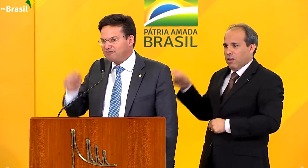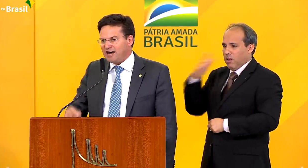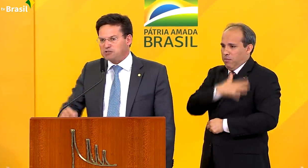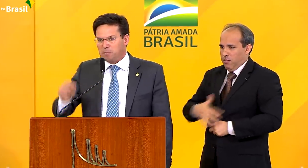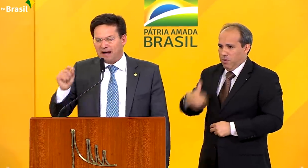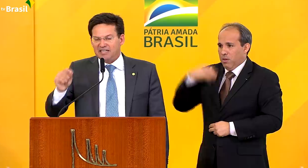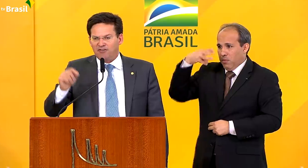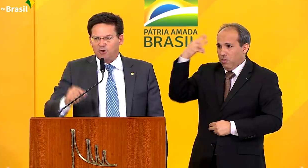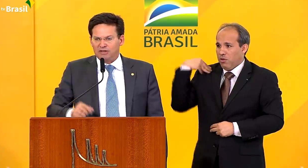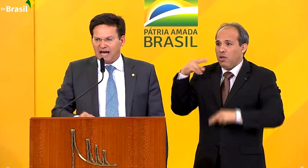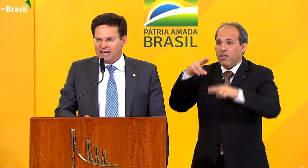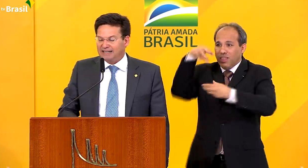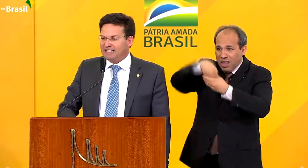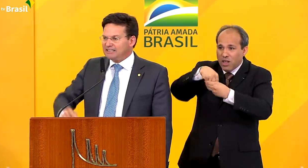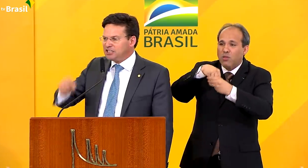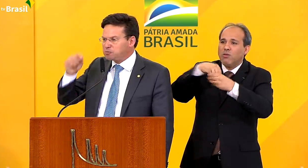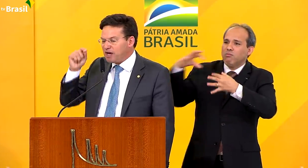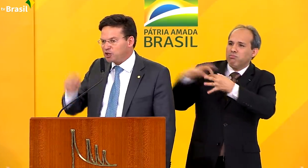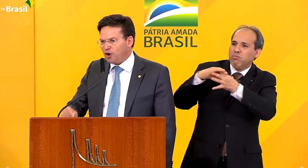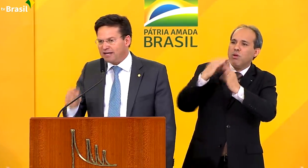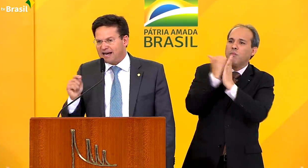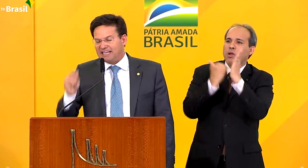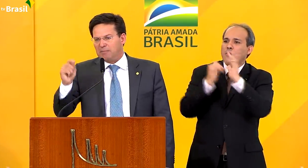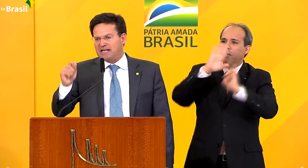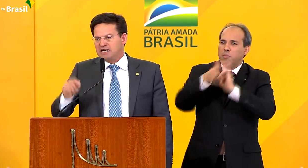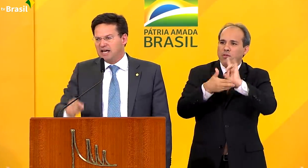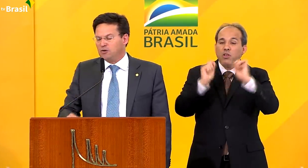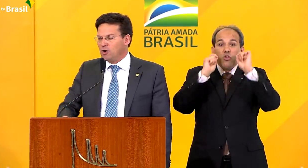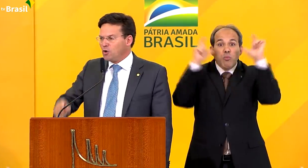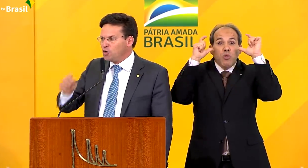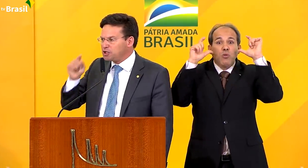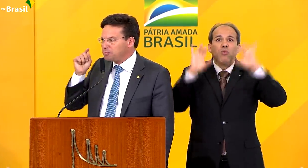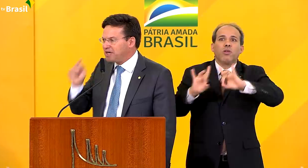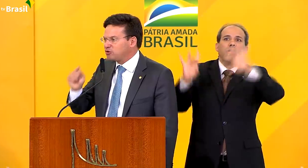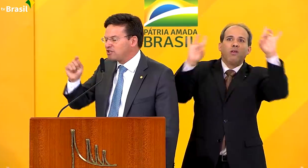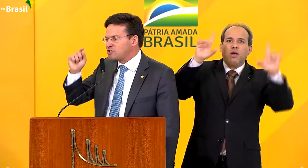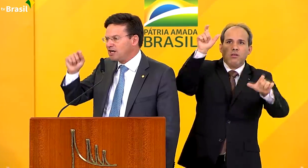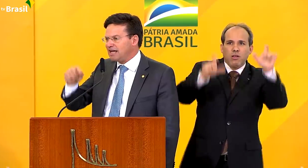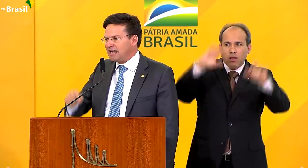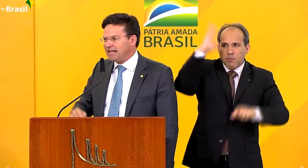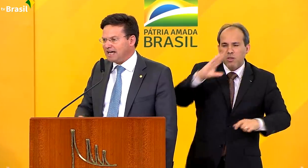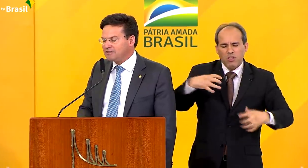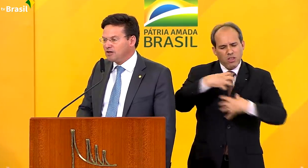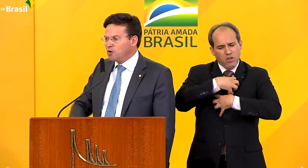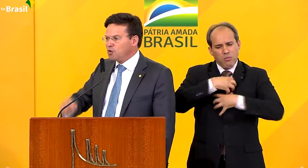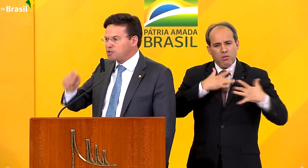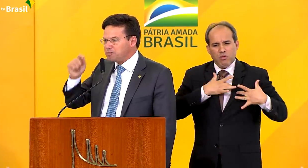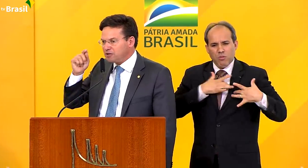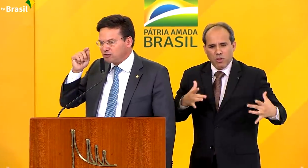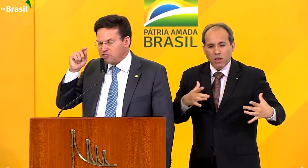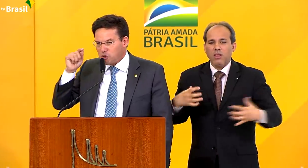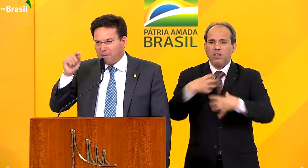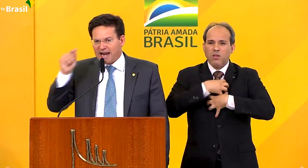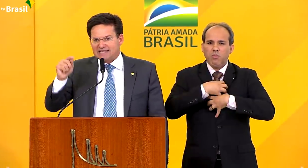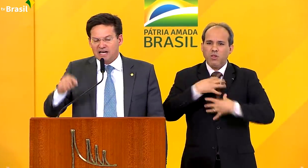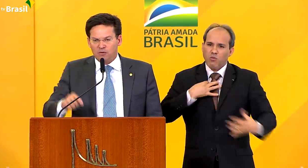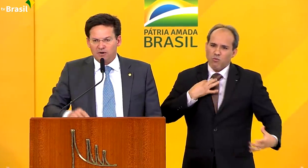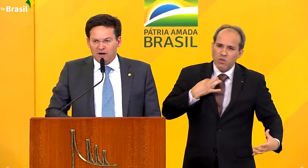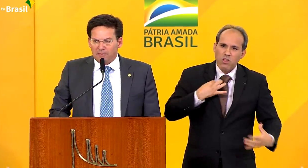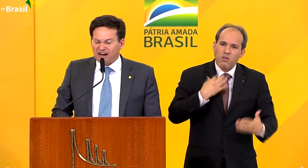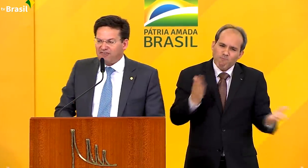que, através do Pátria Voluntária, despertou em cada brasileiro o espírito de solidariedade, o espírito de